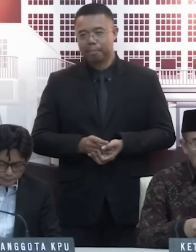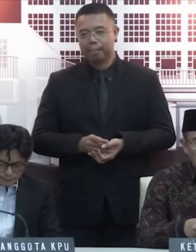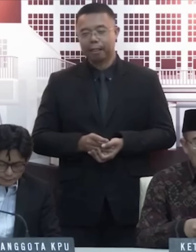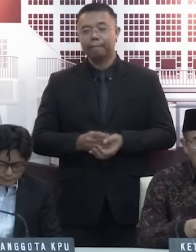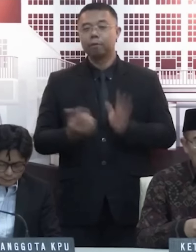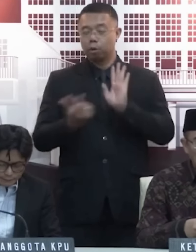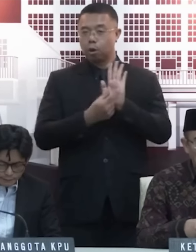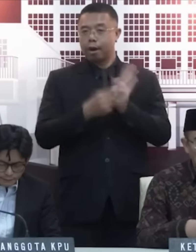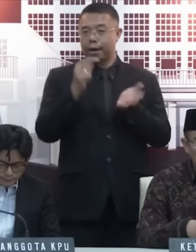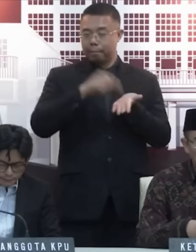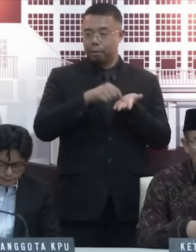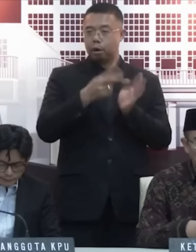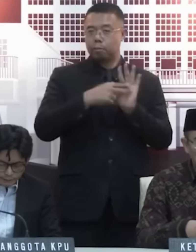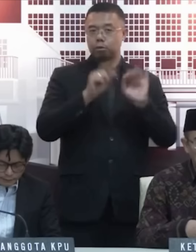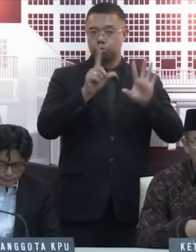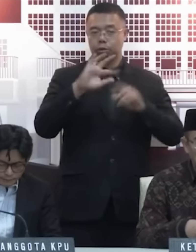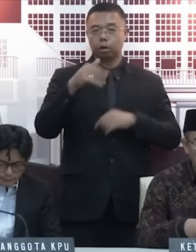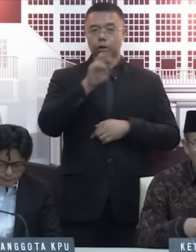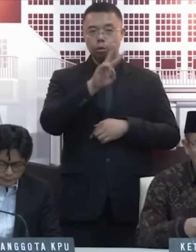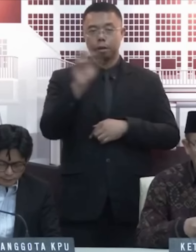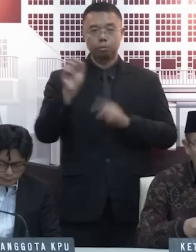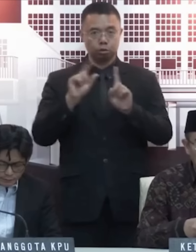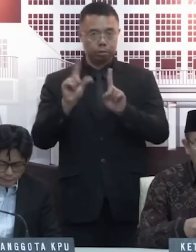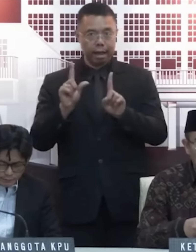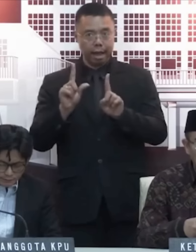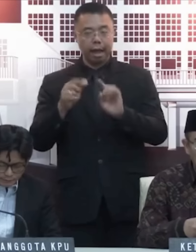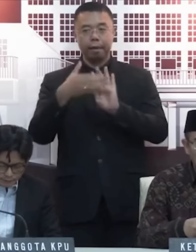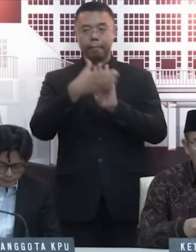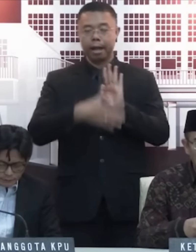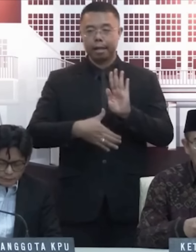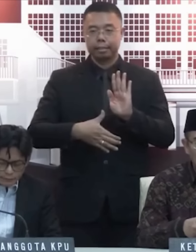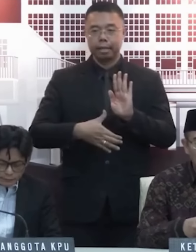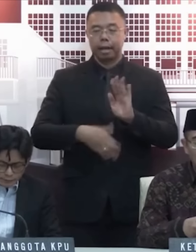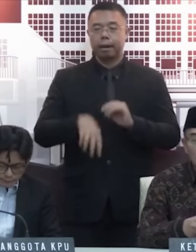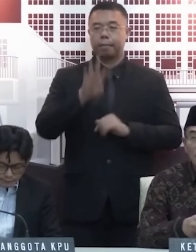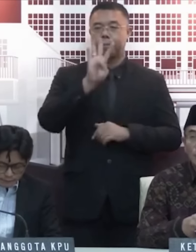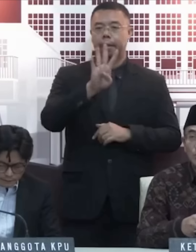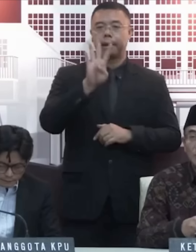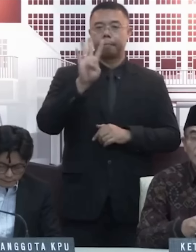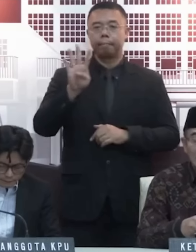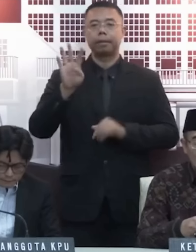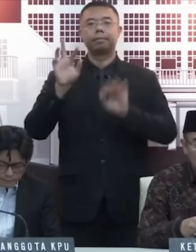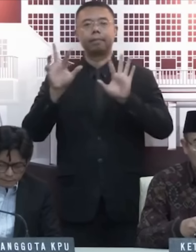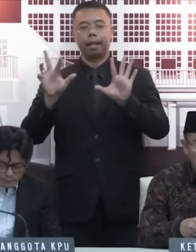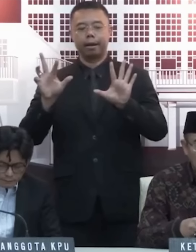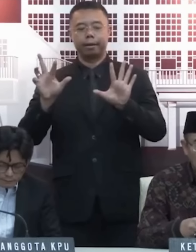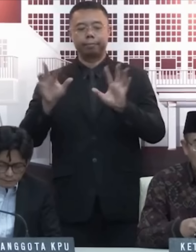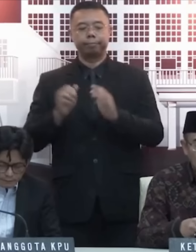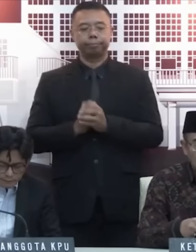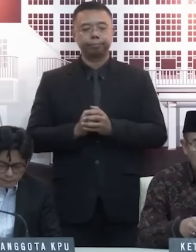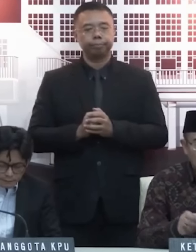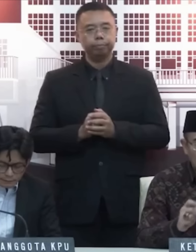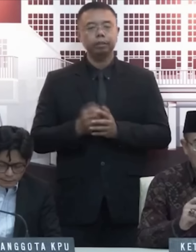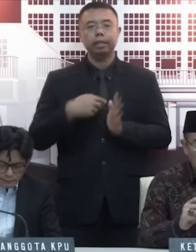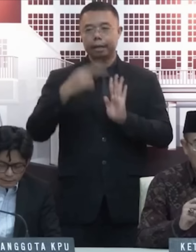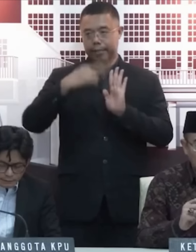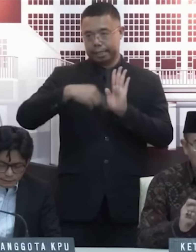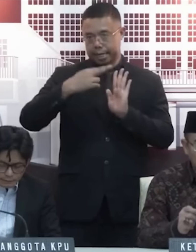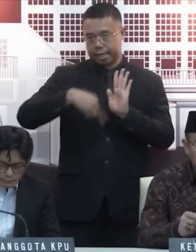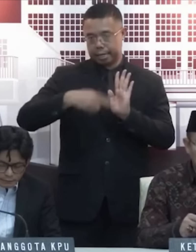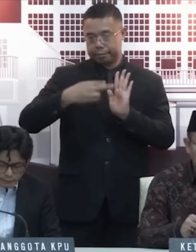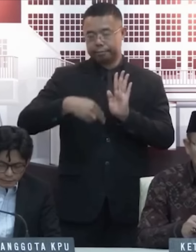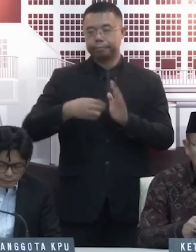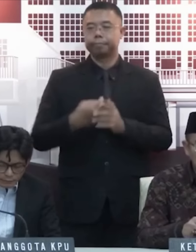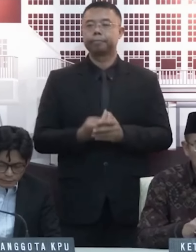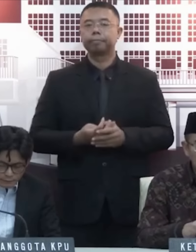Undang-Undang Pemilu nomor 7 2017, pasal 449. Saya bacakan